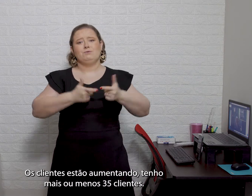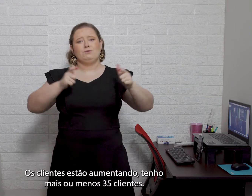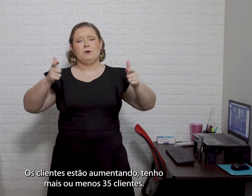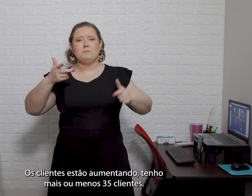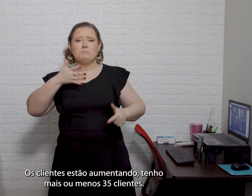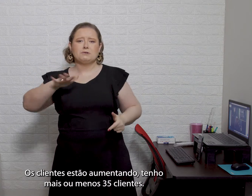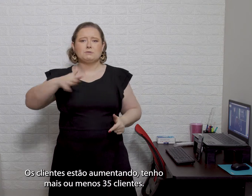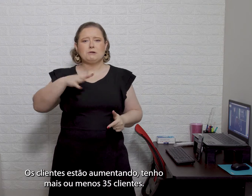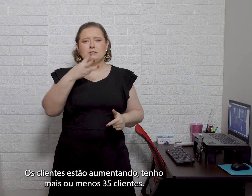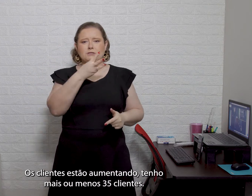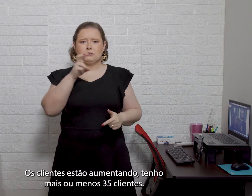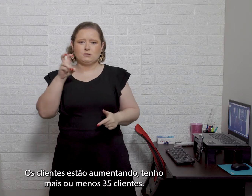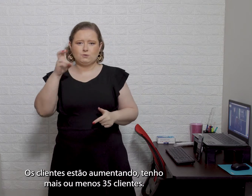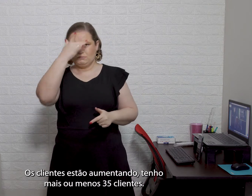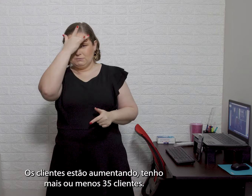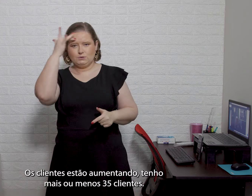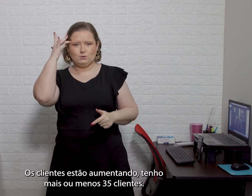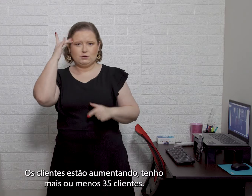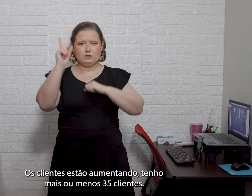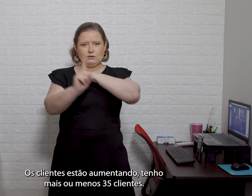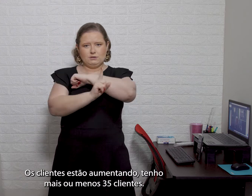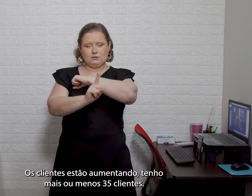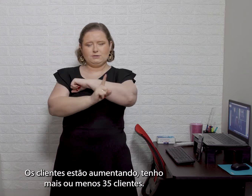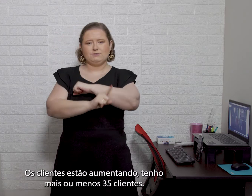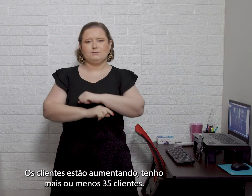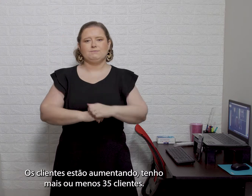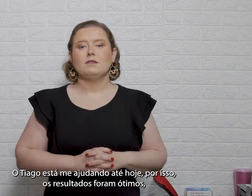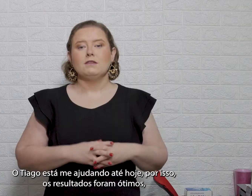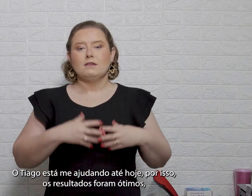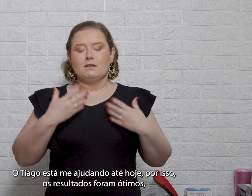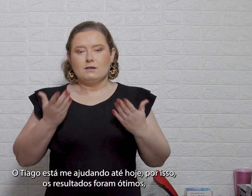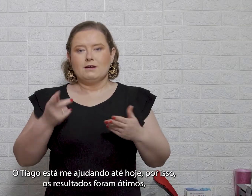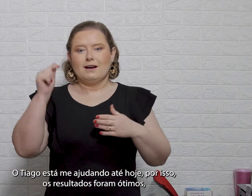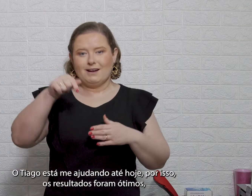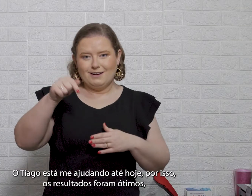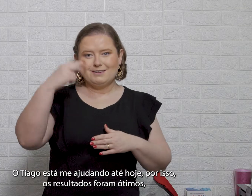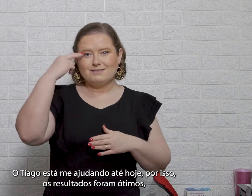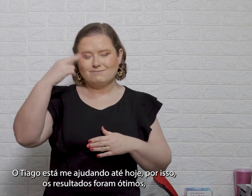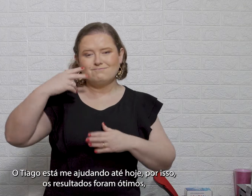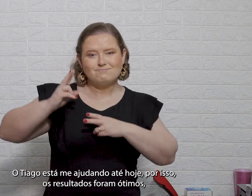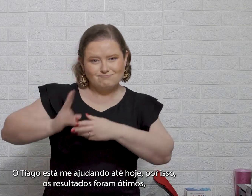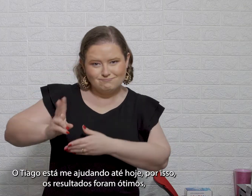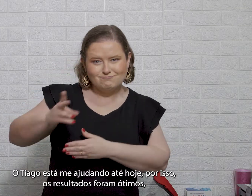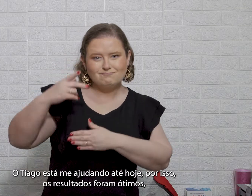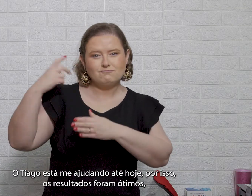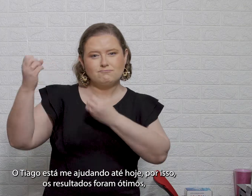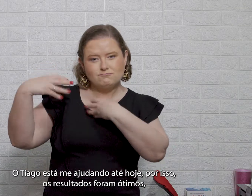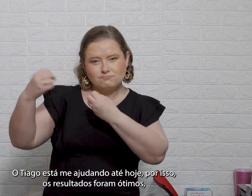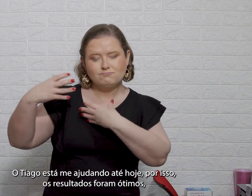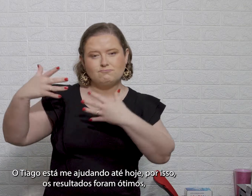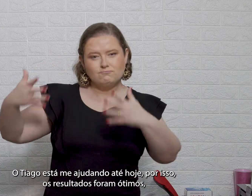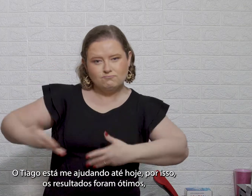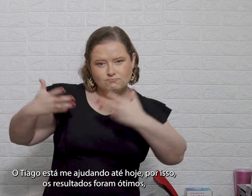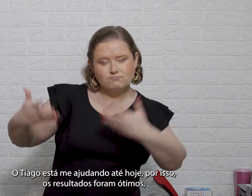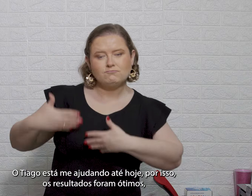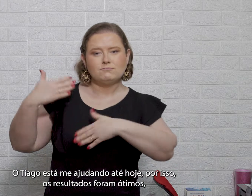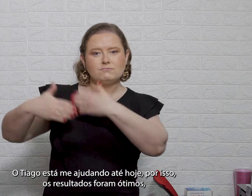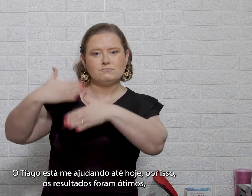mais ou menos 35 clientes. O Tiago está me ajudando até hoje. Por